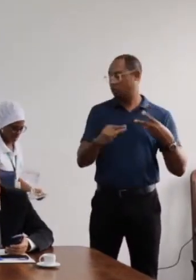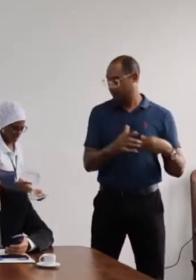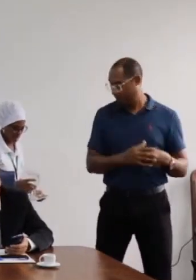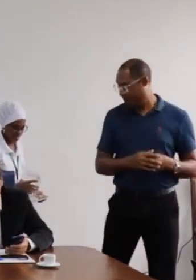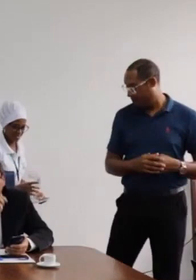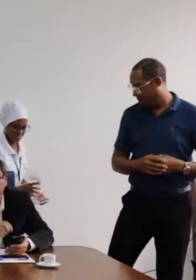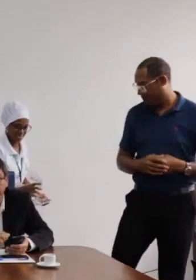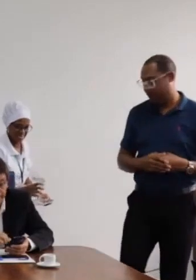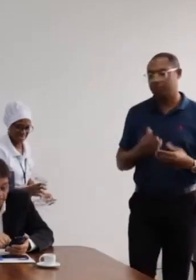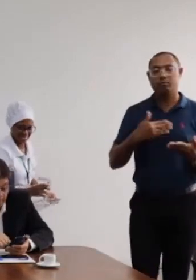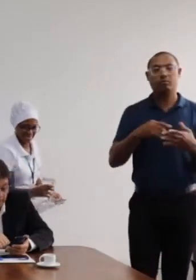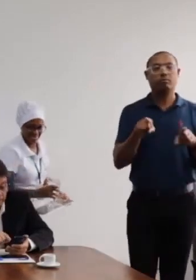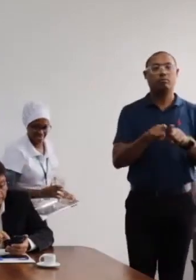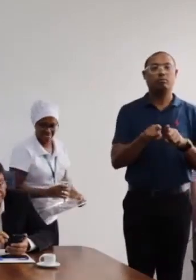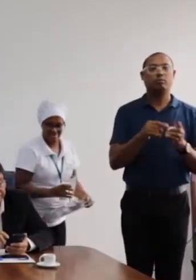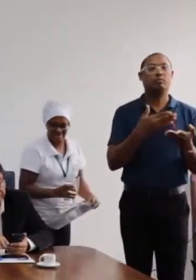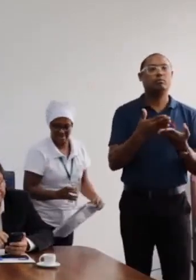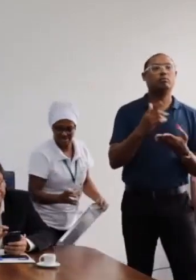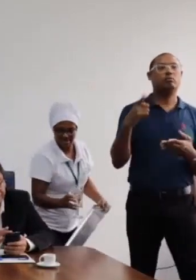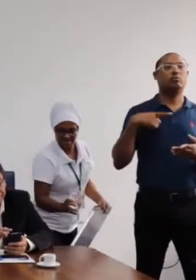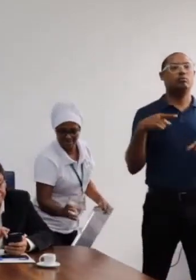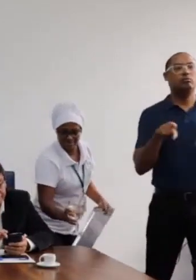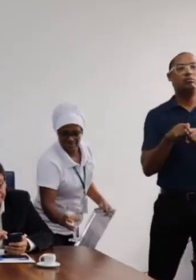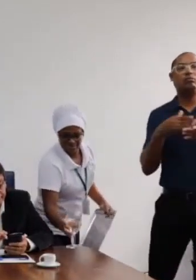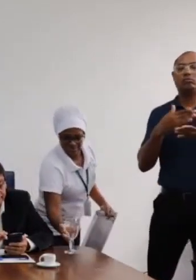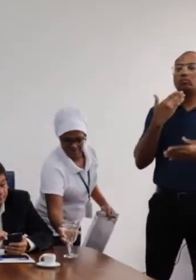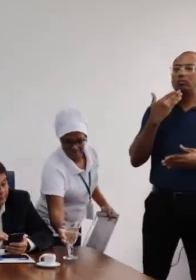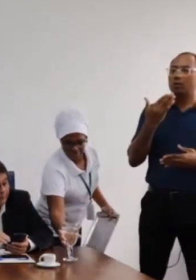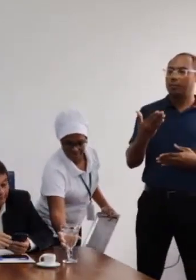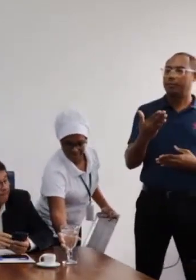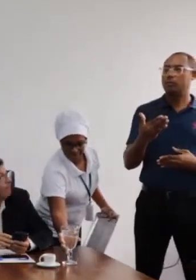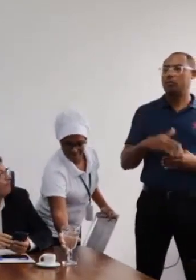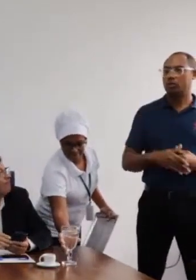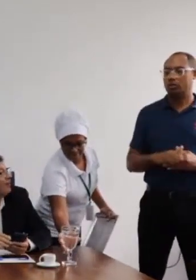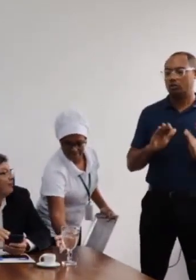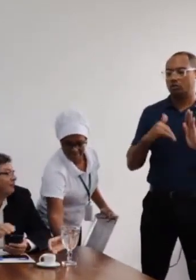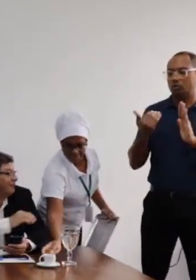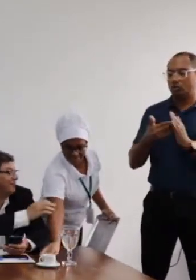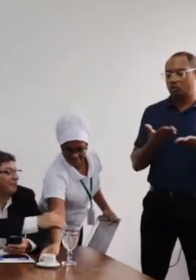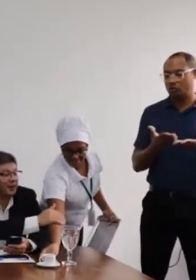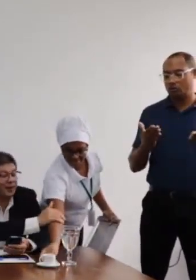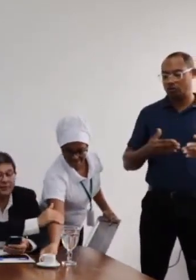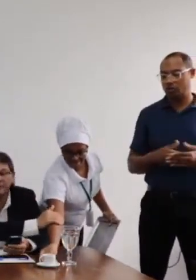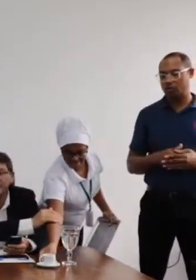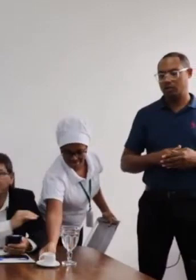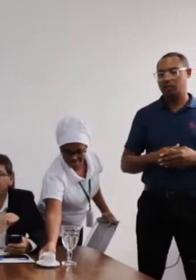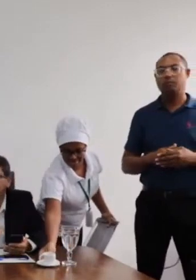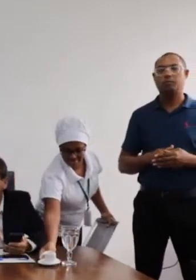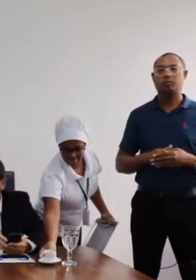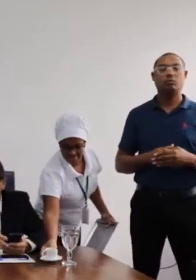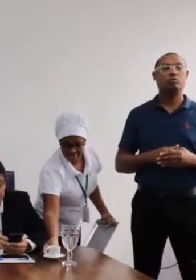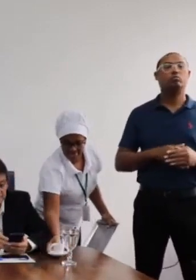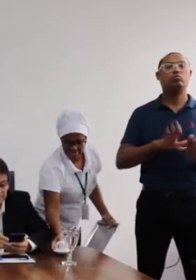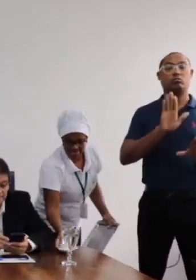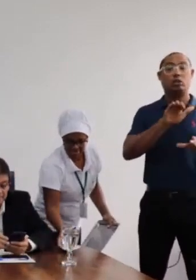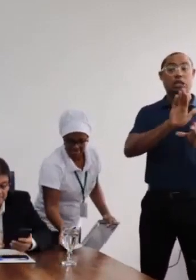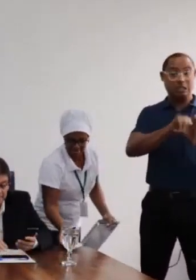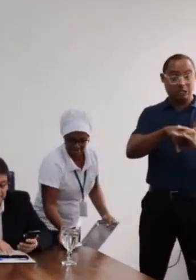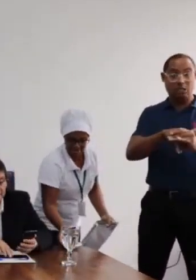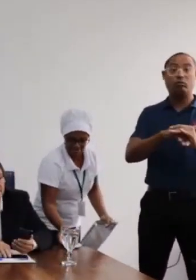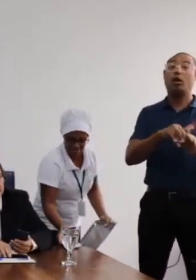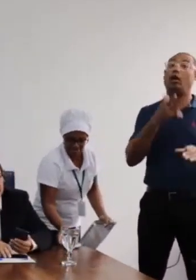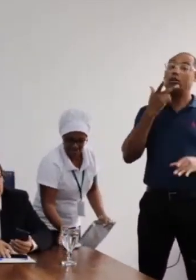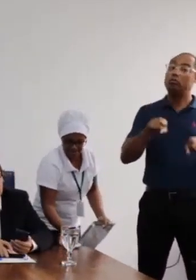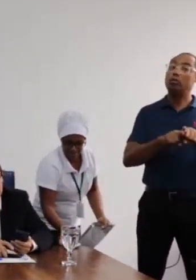apuraremos os votos contrários e, portanto, solicitaremos a possíveis conselheiros e conselheiras que votarem contrário, que se